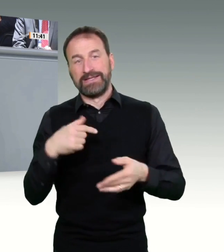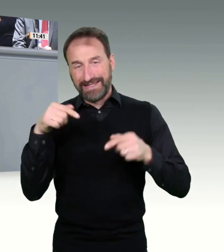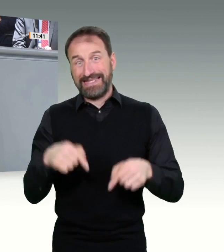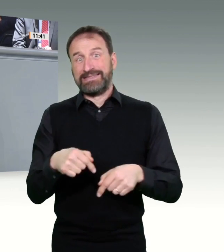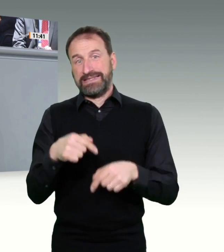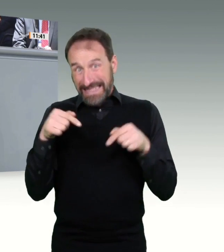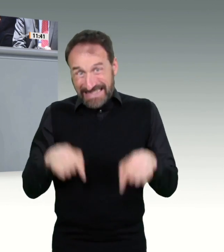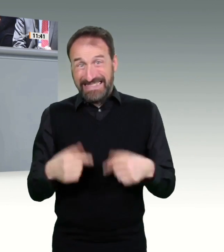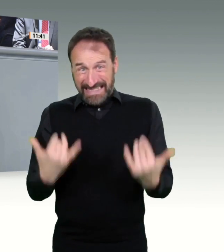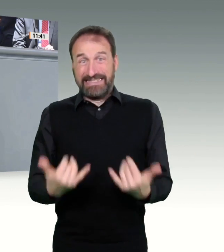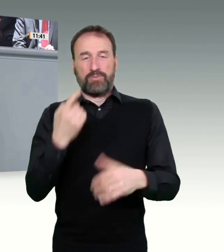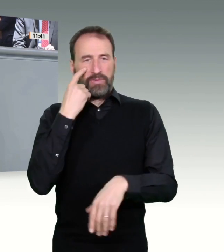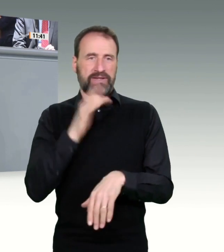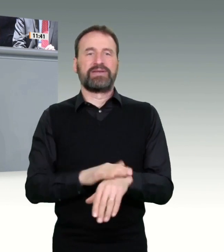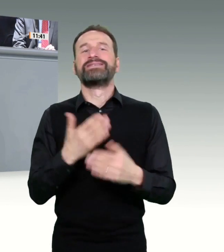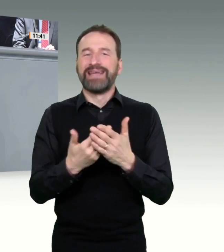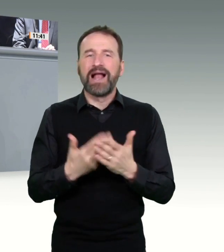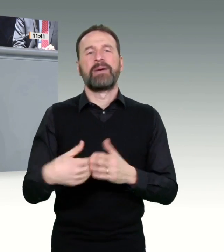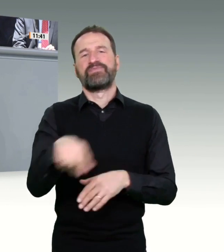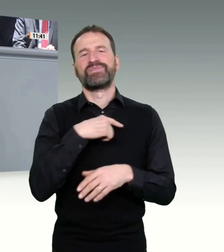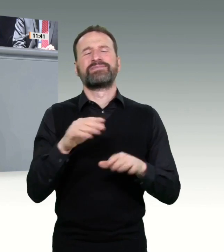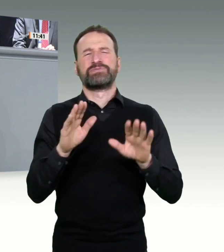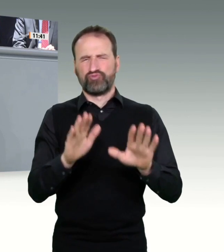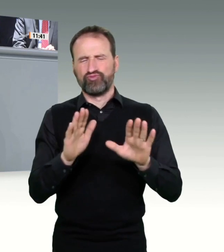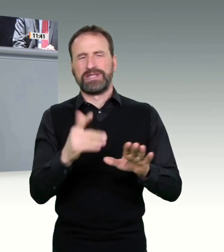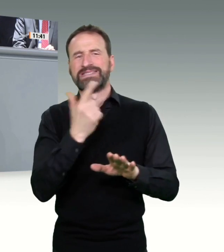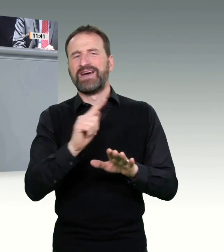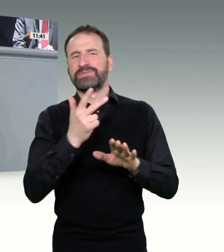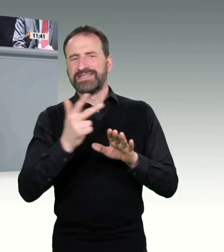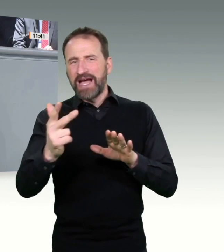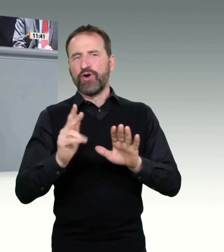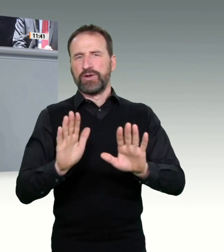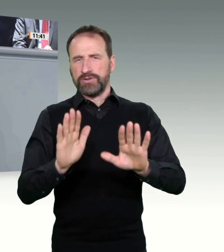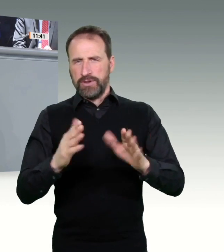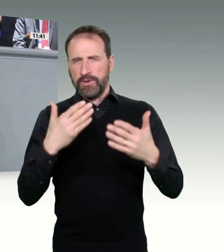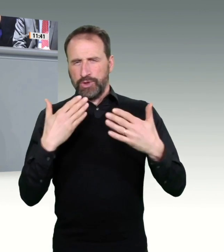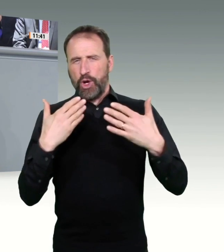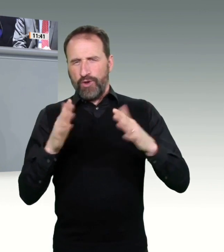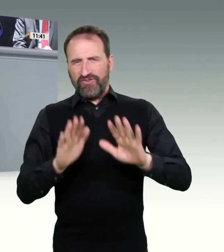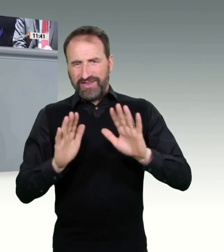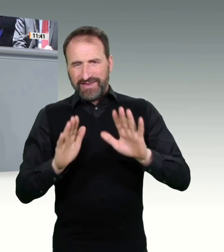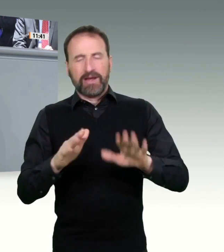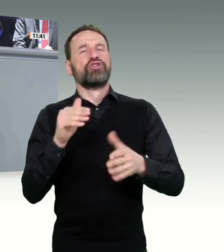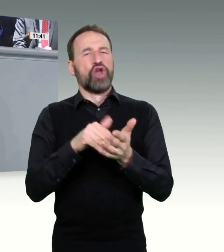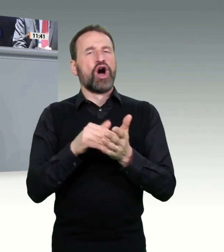und da auch eine Impfung flächendeckend organisieren können, die aber dann eben auch sinnvoll ist